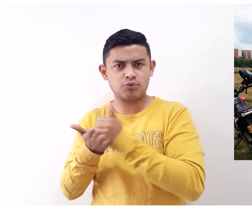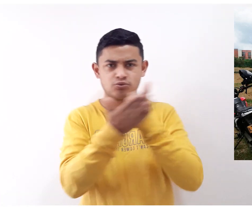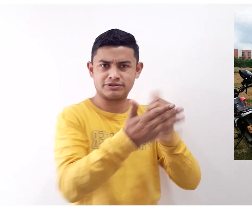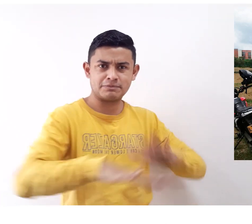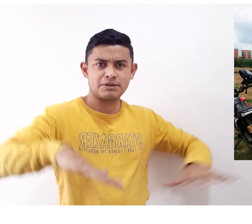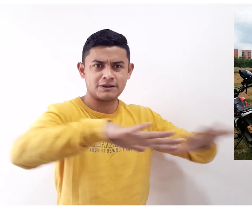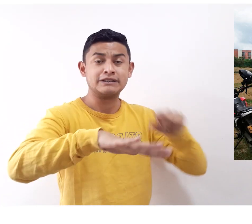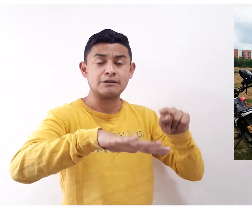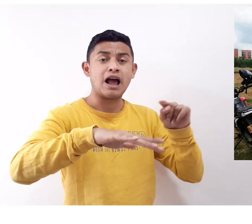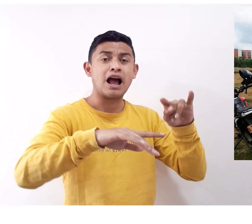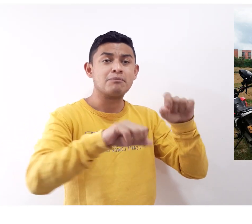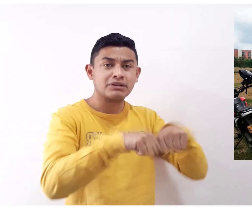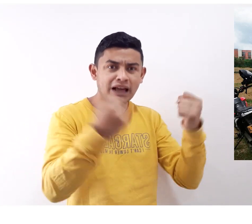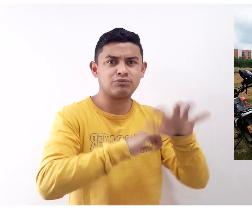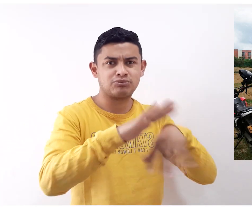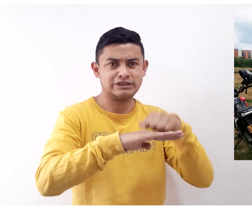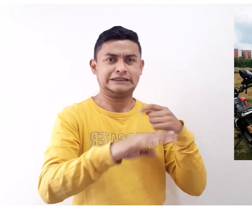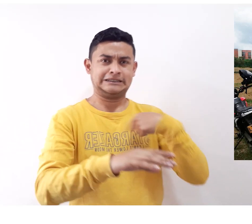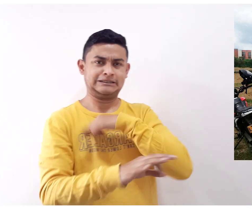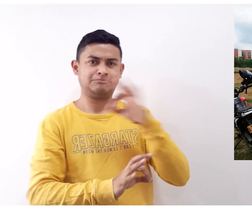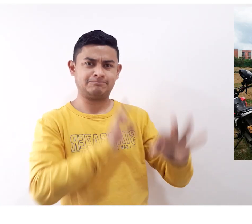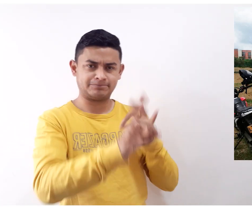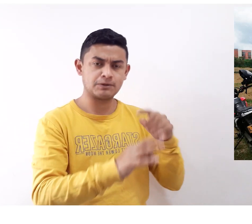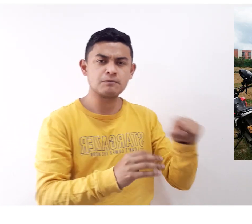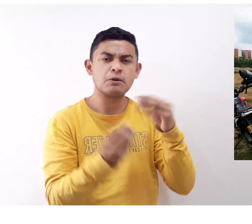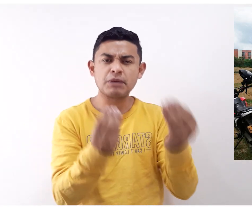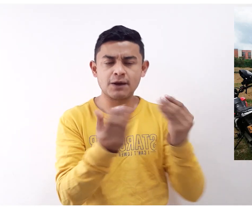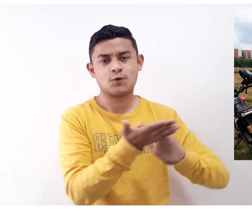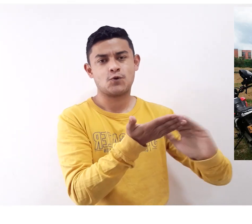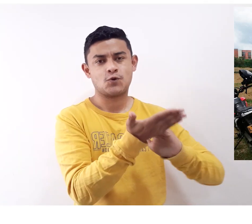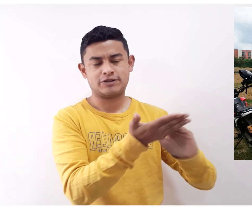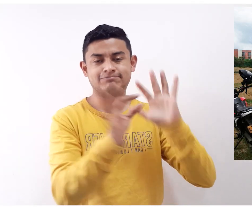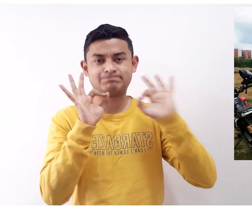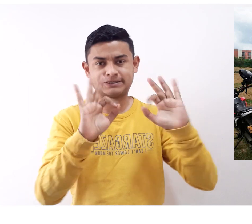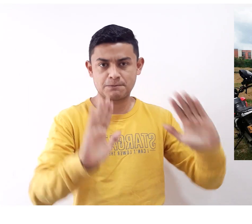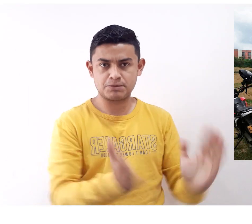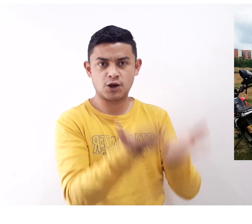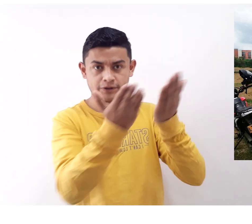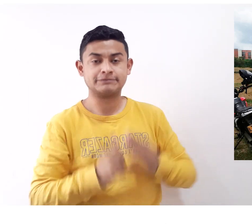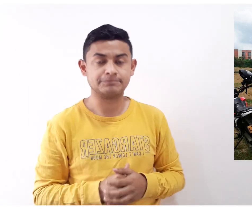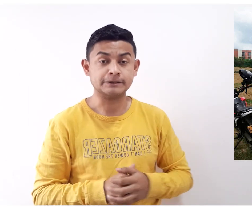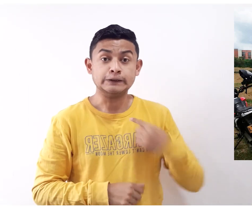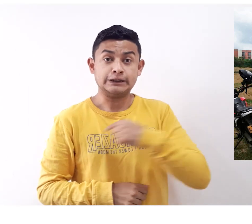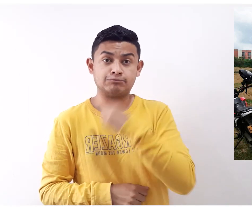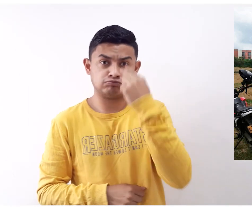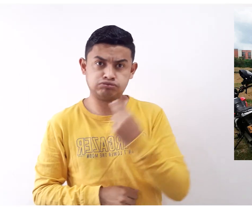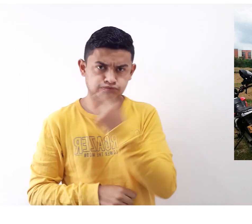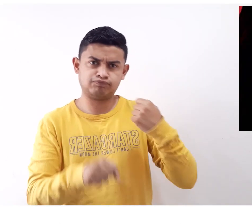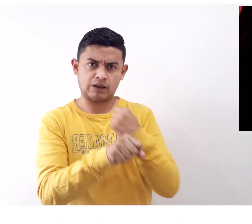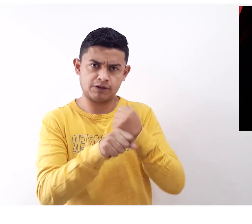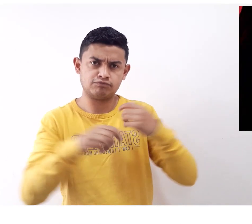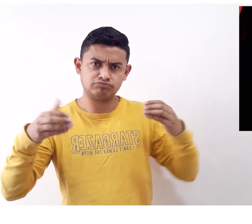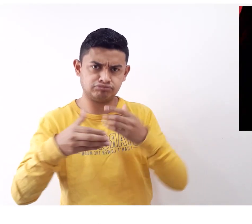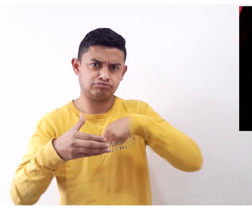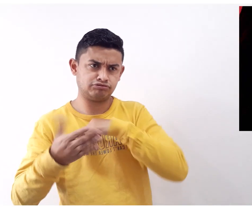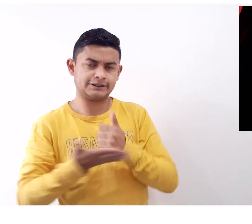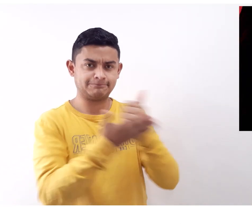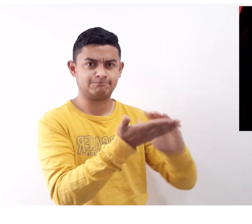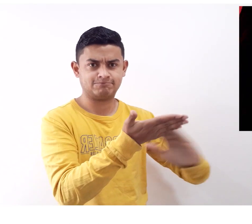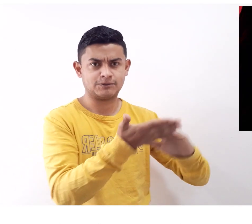verificación de veracidad y autenticidad del documento. Así entonces, se realizan en el lugar las distintas verificaciones